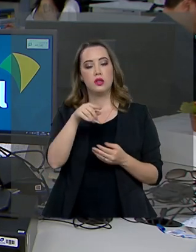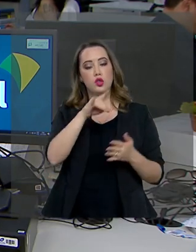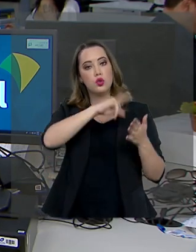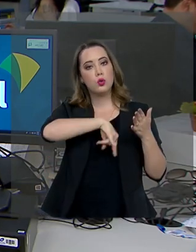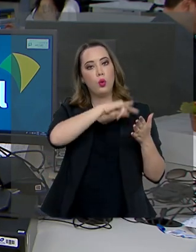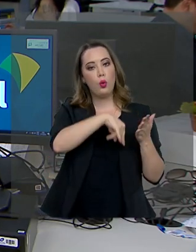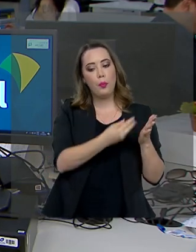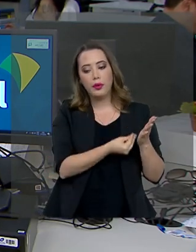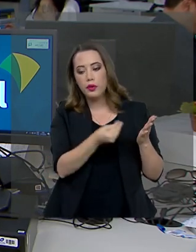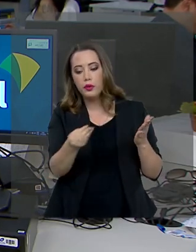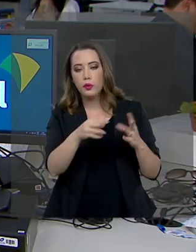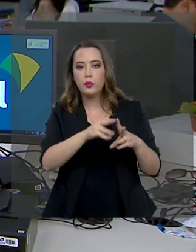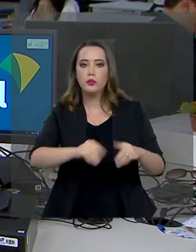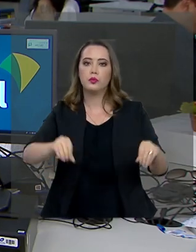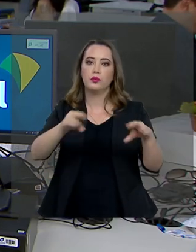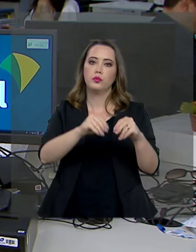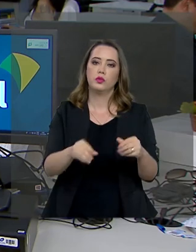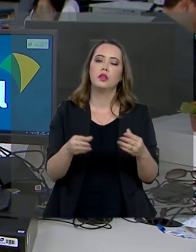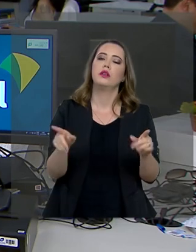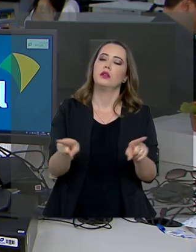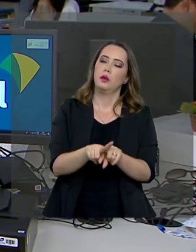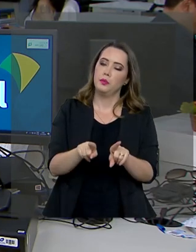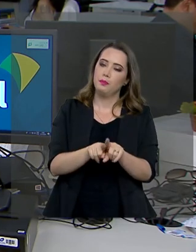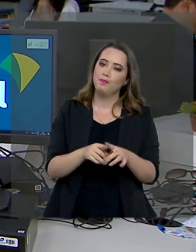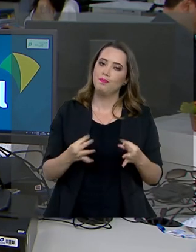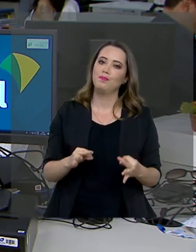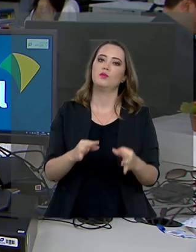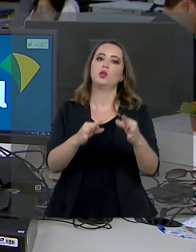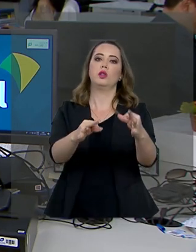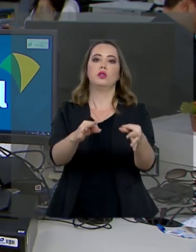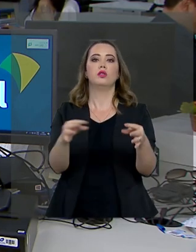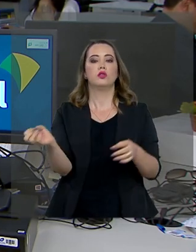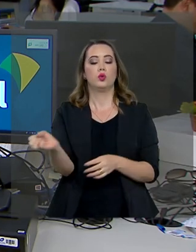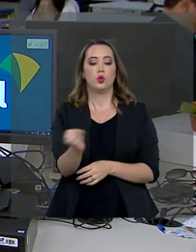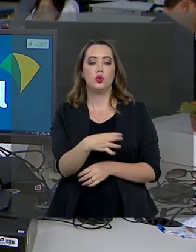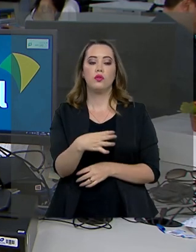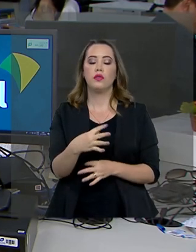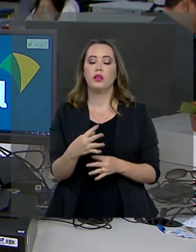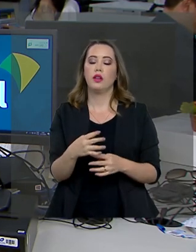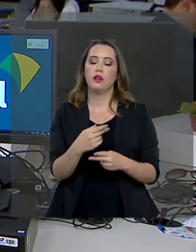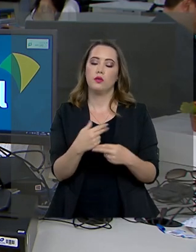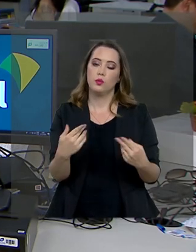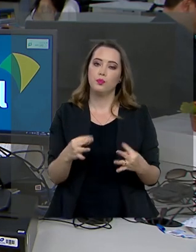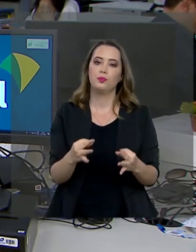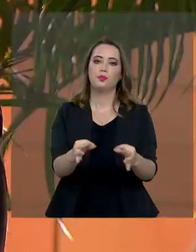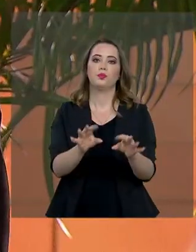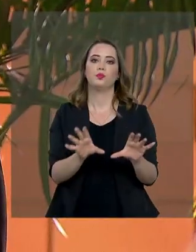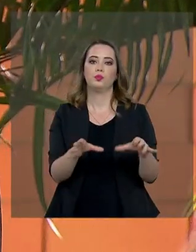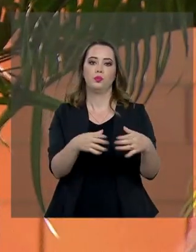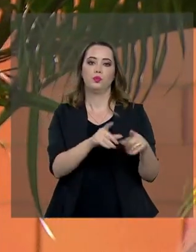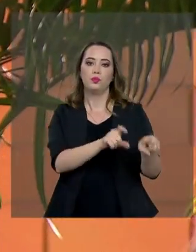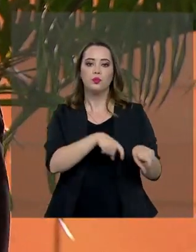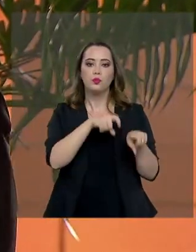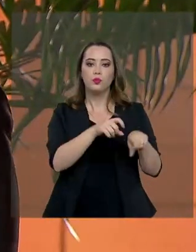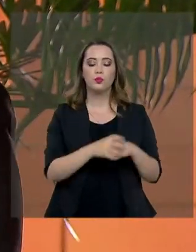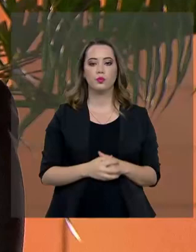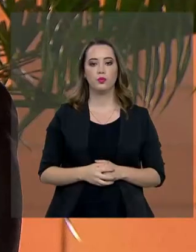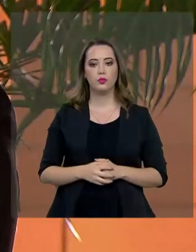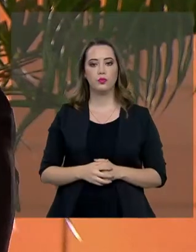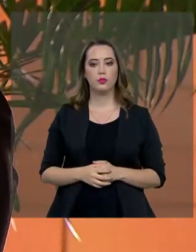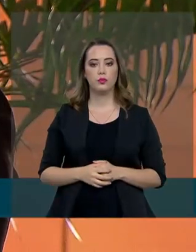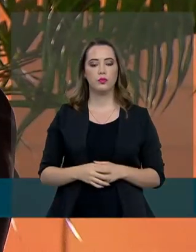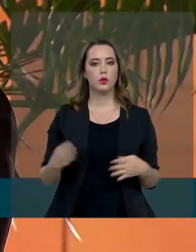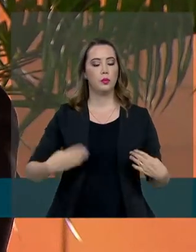regularização fundiária e do desenvolvimento da tecnologia e inovação para o setor. O Ministério da